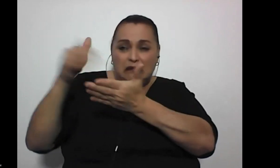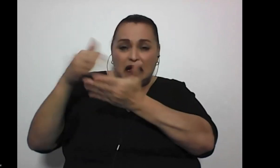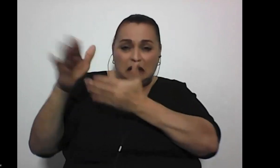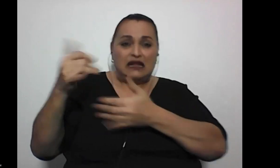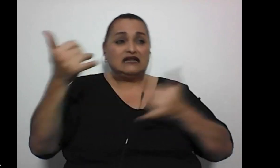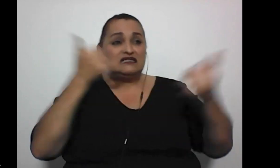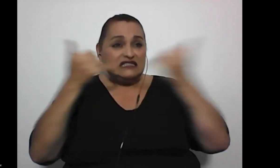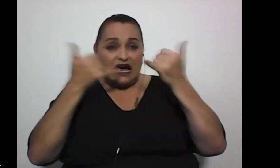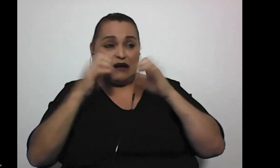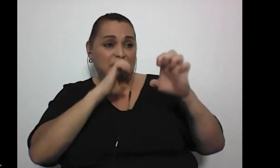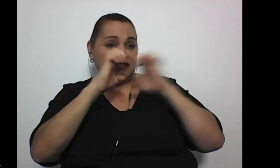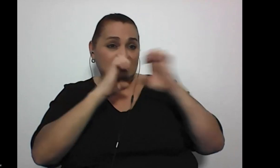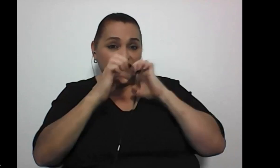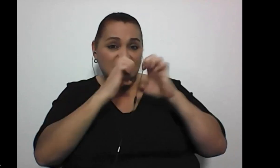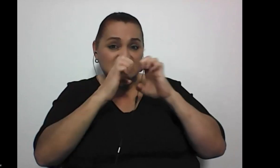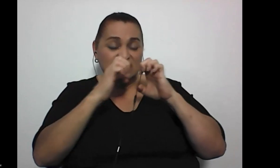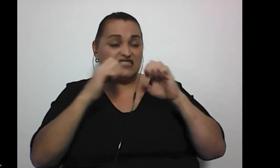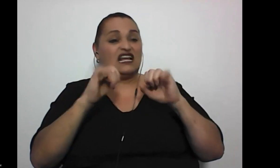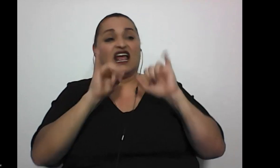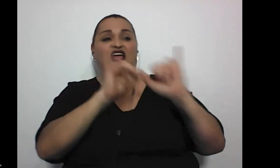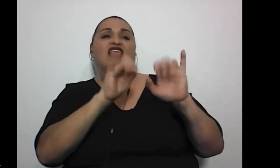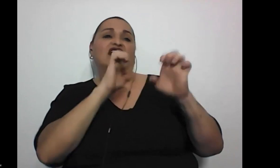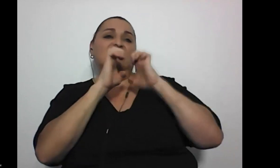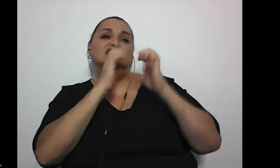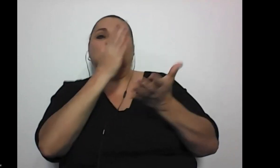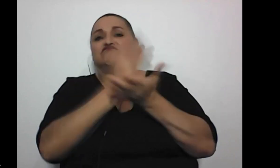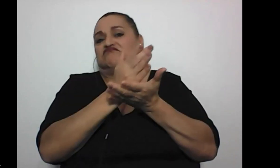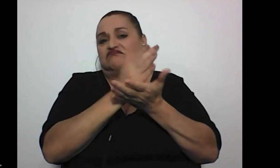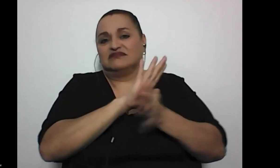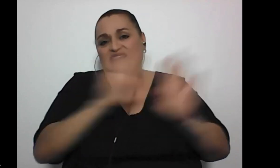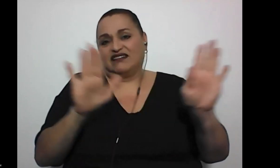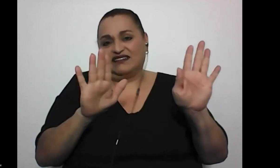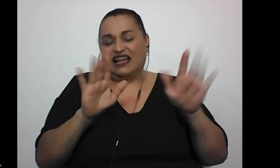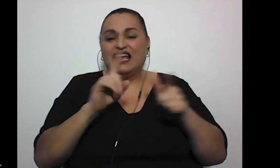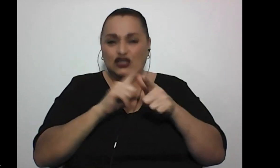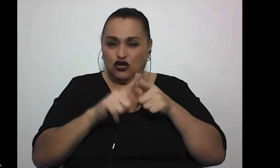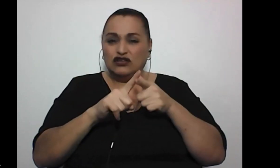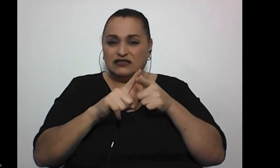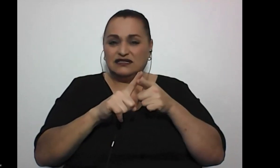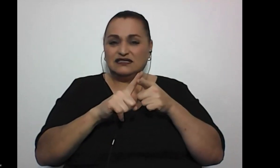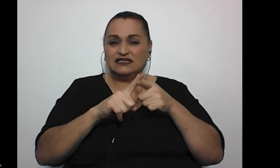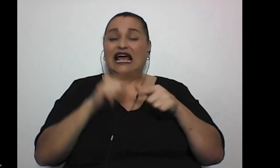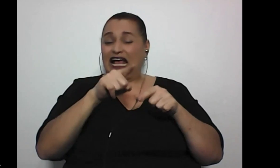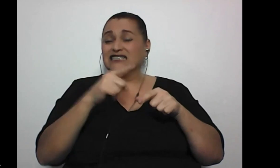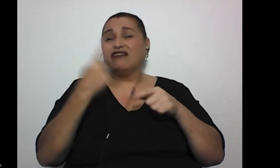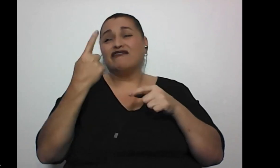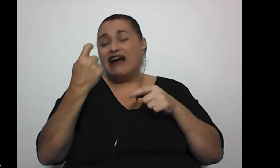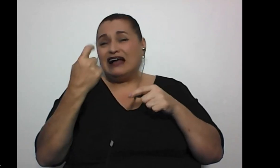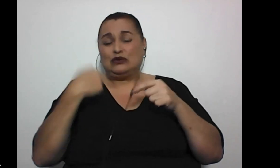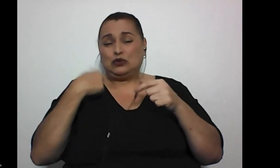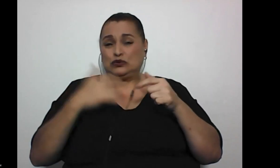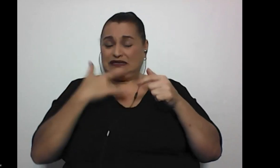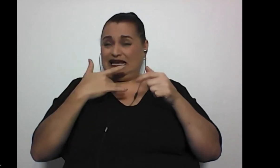cualquier cantidad de entrevistas y no pasa de ahí, ¿verdad? a pesar de esa impotencia y todo que uno siente,